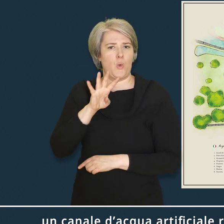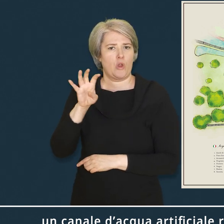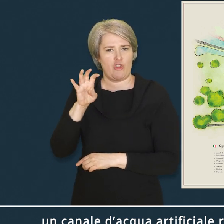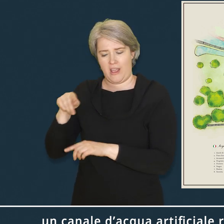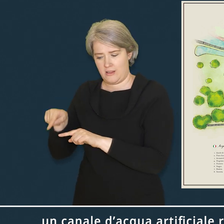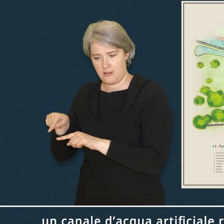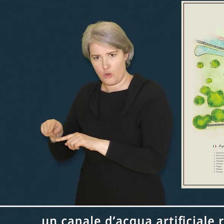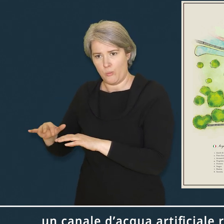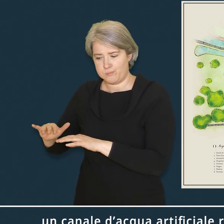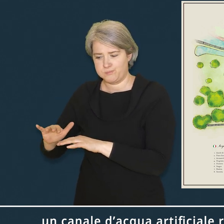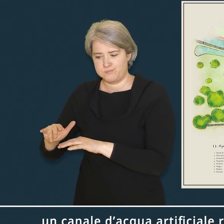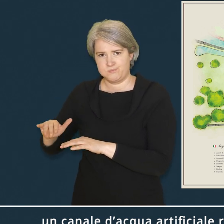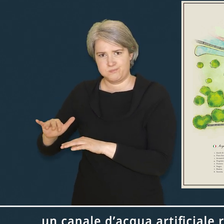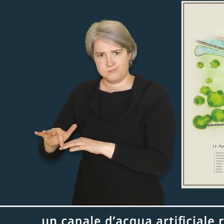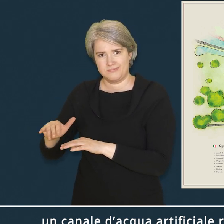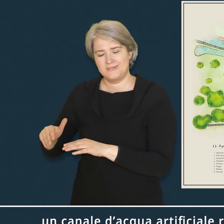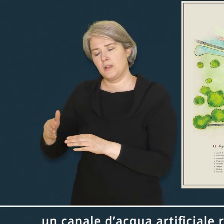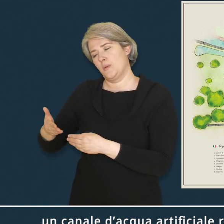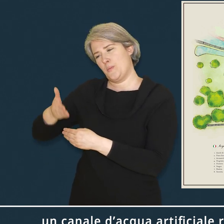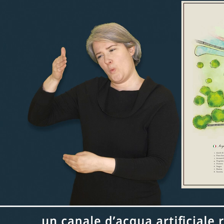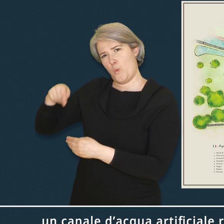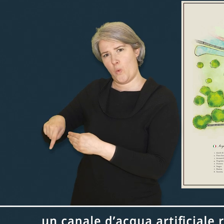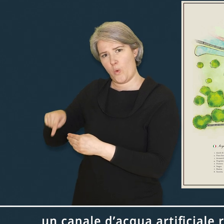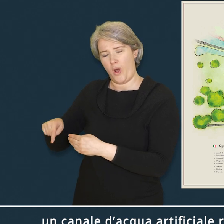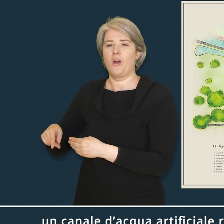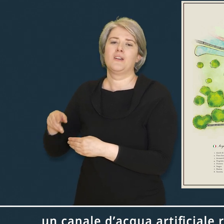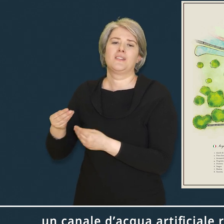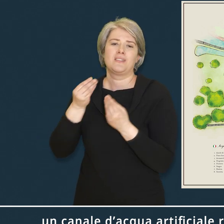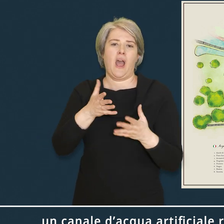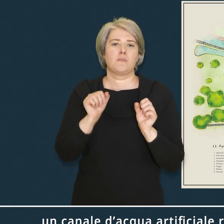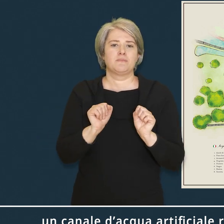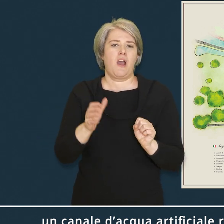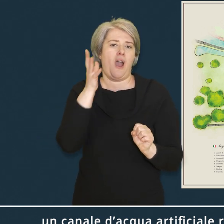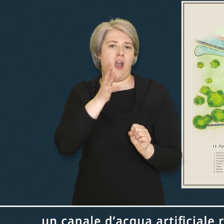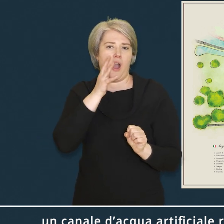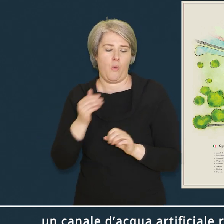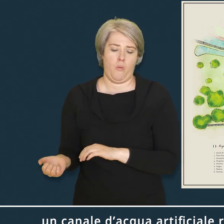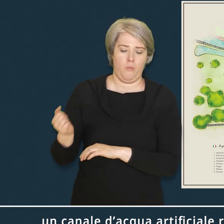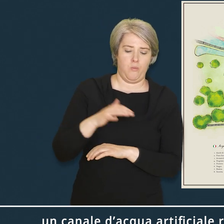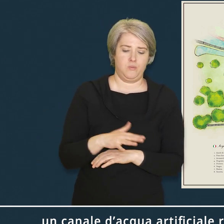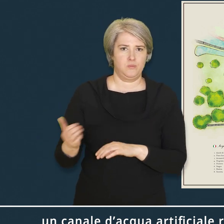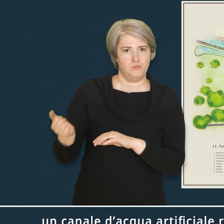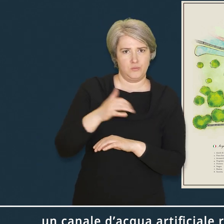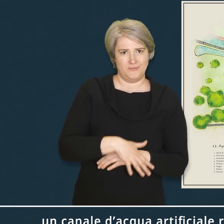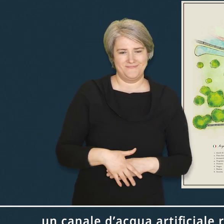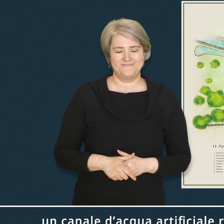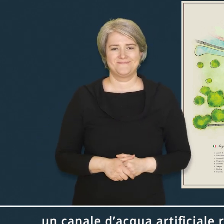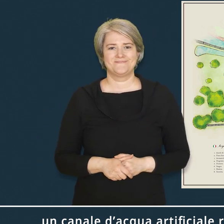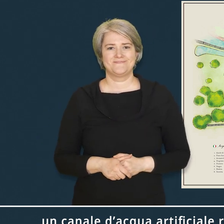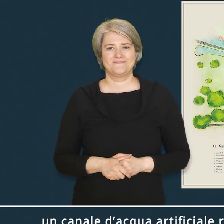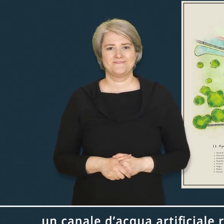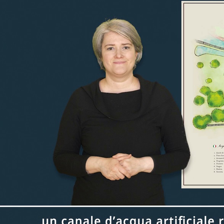secolo Che scorre ai margini del muro Consentendo l'irrigazione Dello spazio a valle